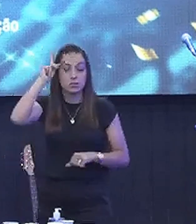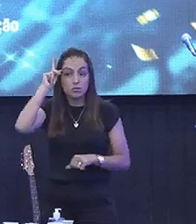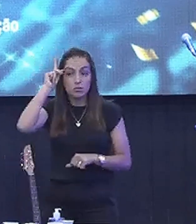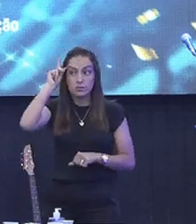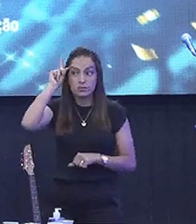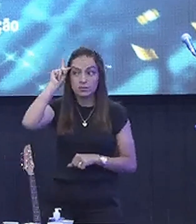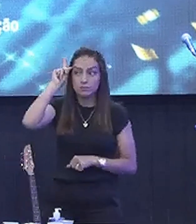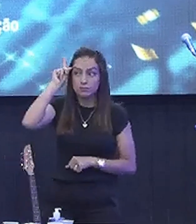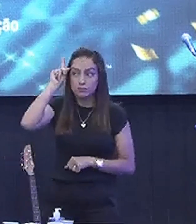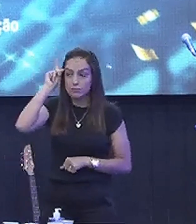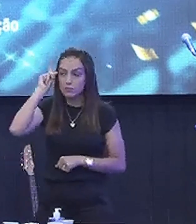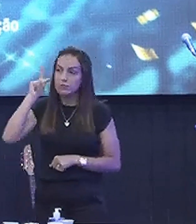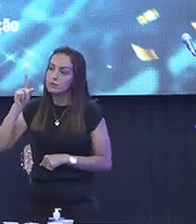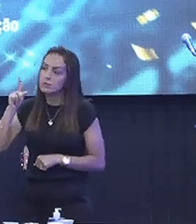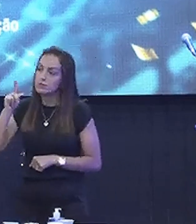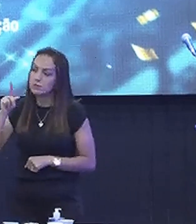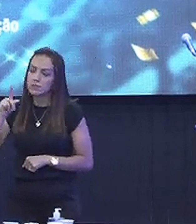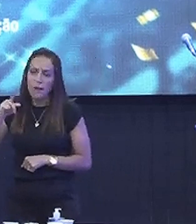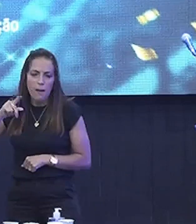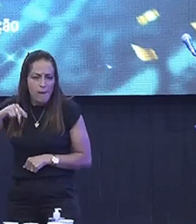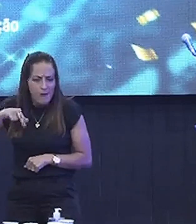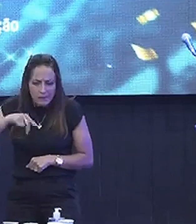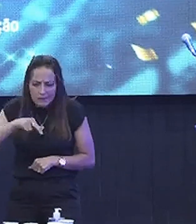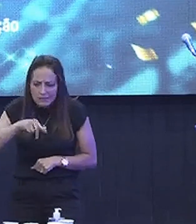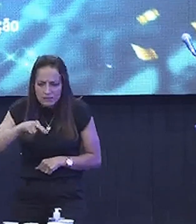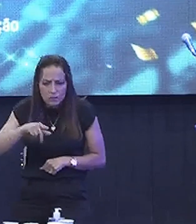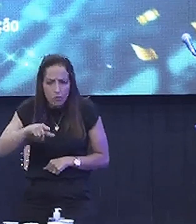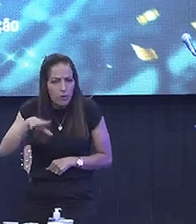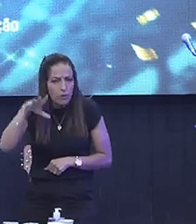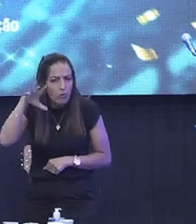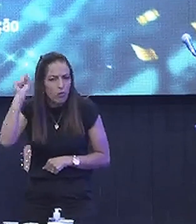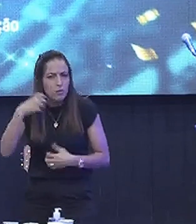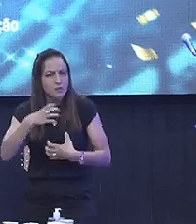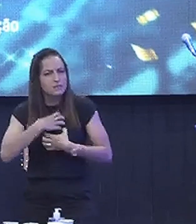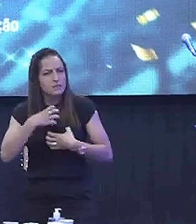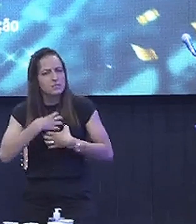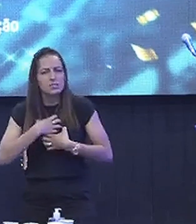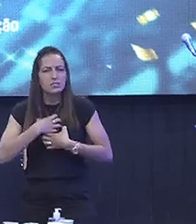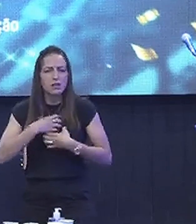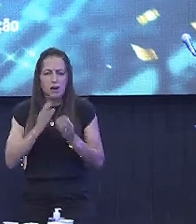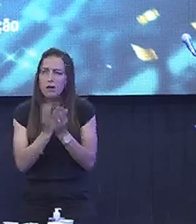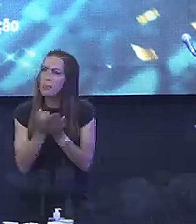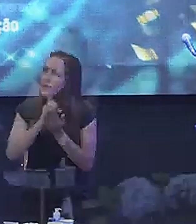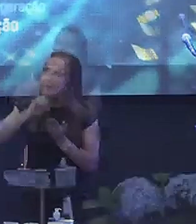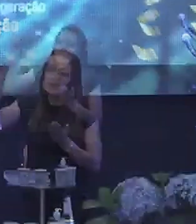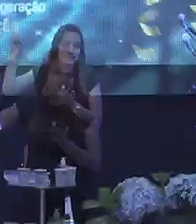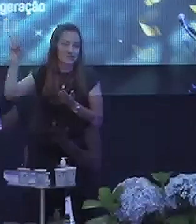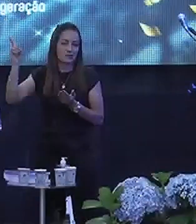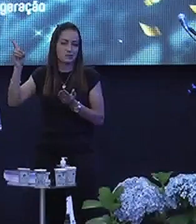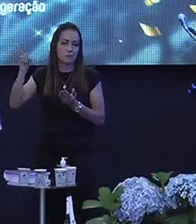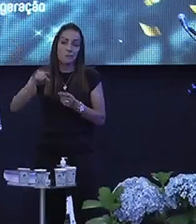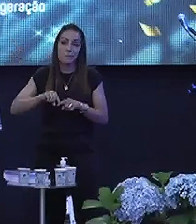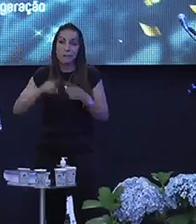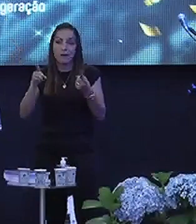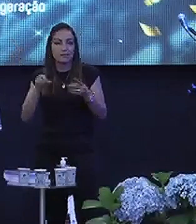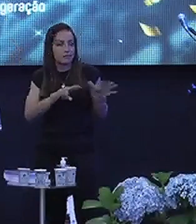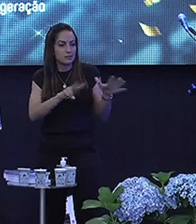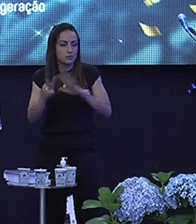irmão Andam Quilômetros Para ouvir um pregador Mas passam a semana inteira Sem meditar no que lhe ouvi